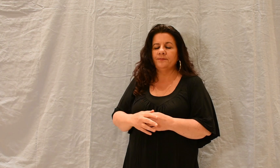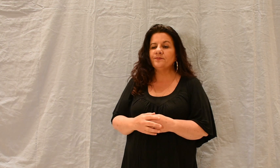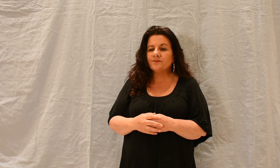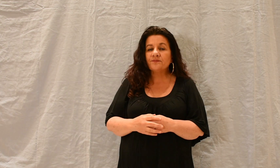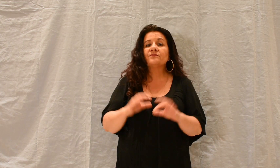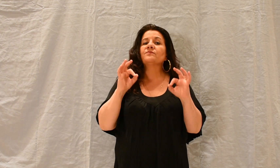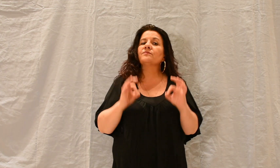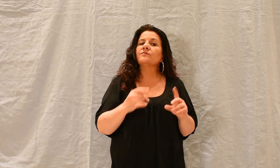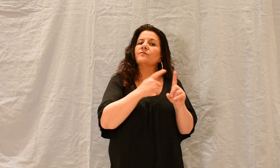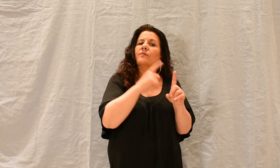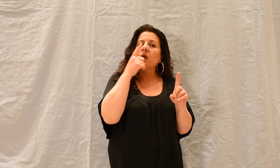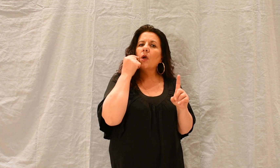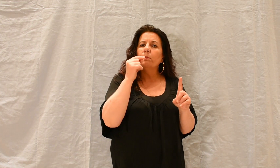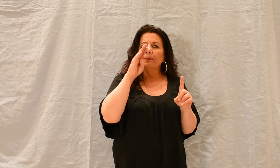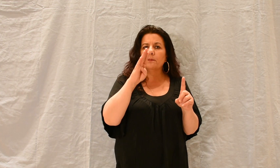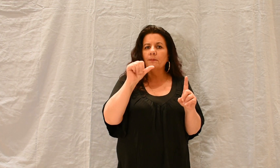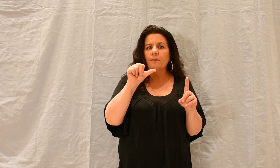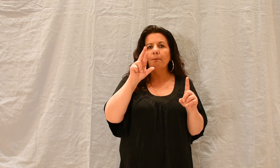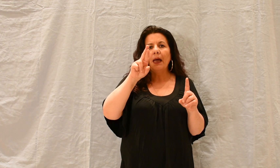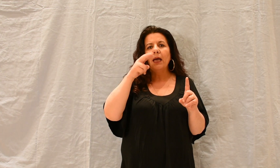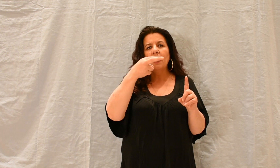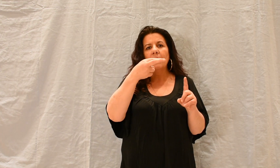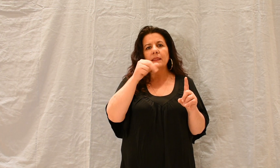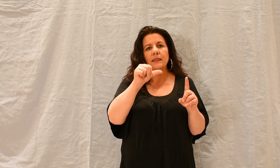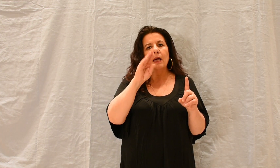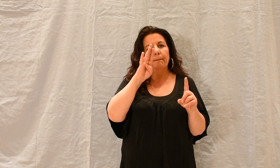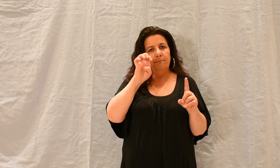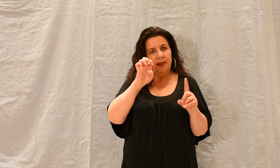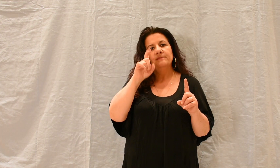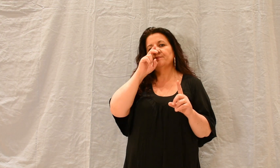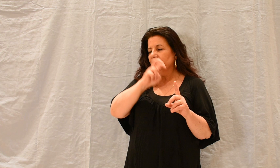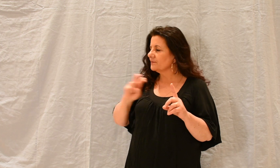Alors Barnabé le prit avec lui et le présenta aux apôtres.